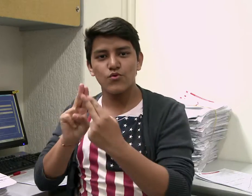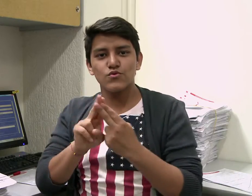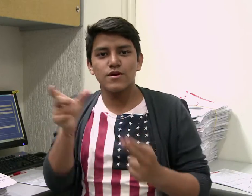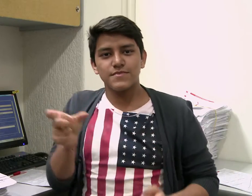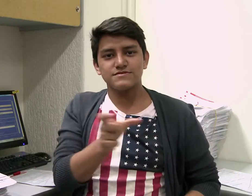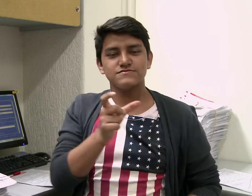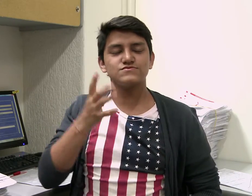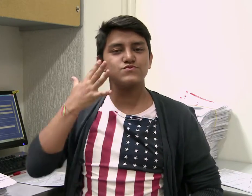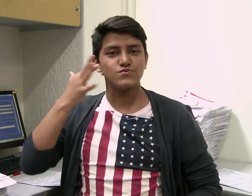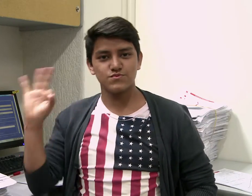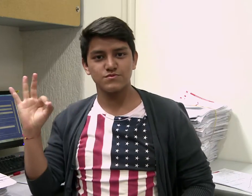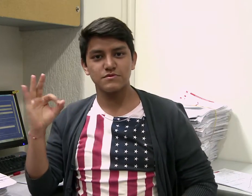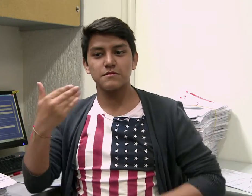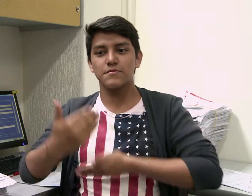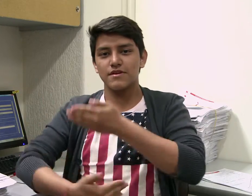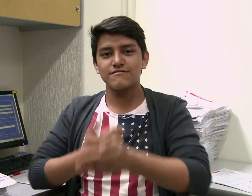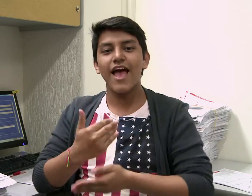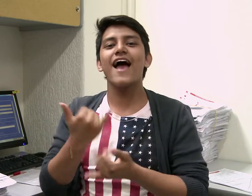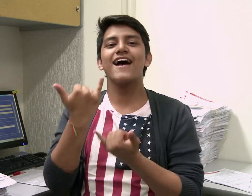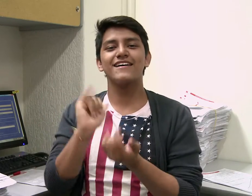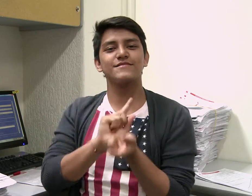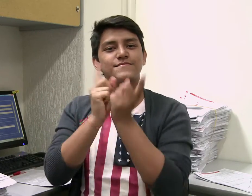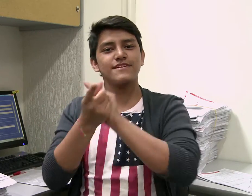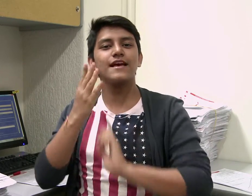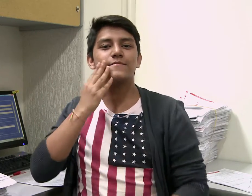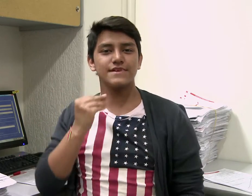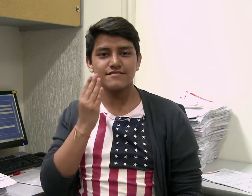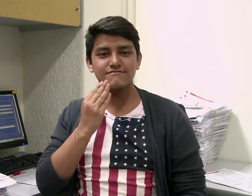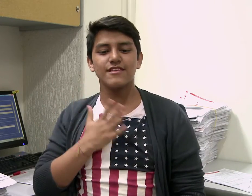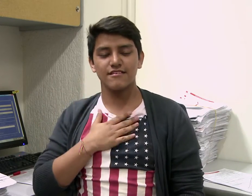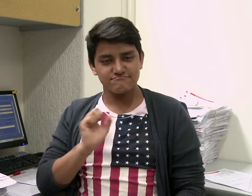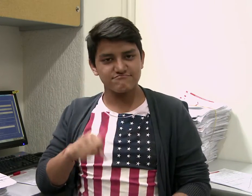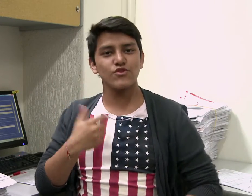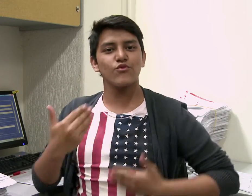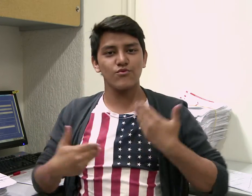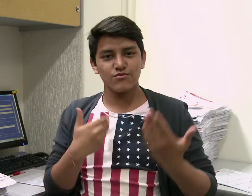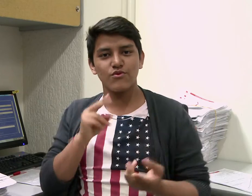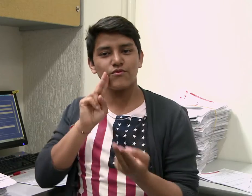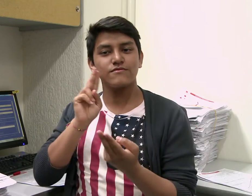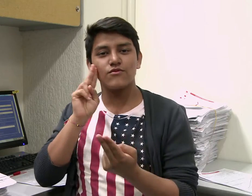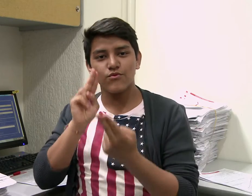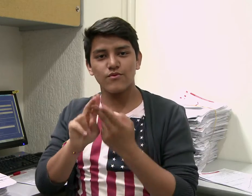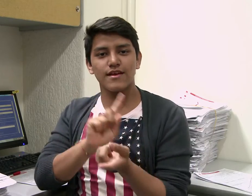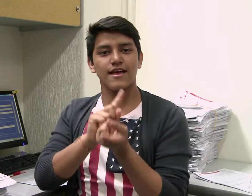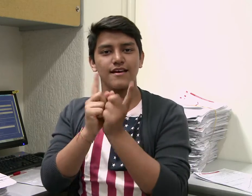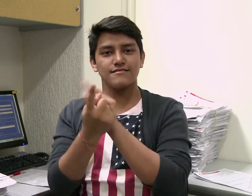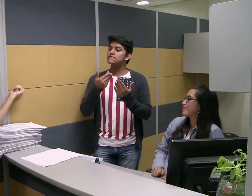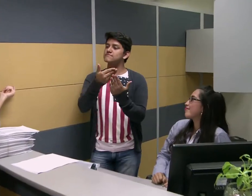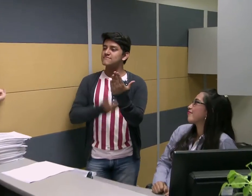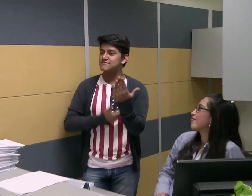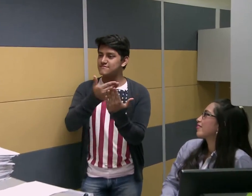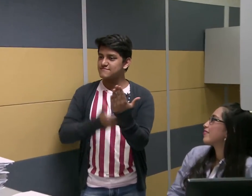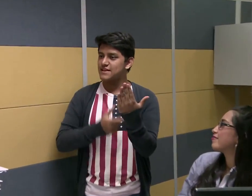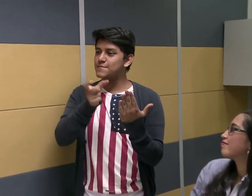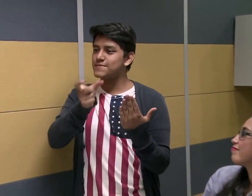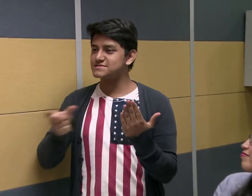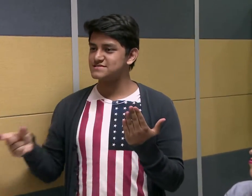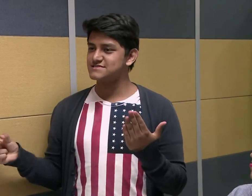sordas. Luego, poco a poco, fui conociendo y todo cambió. Ahora ya tengo experiencia, soy muy feliz, estoy